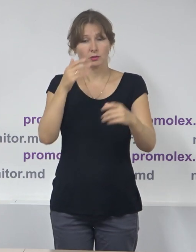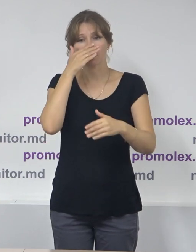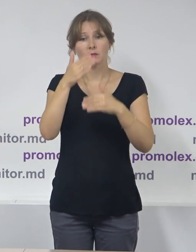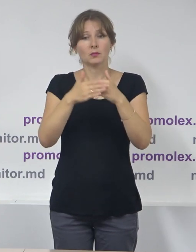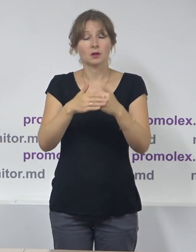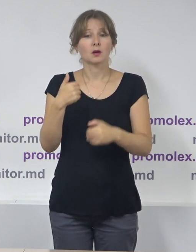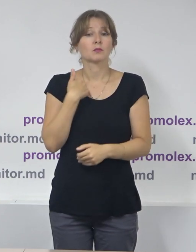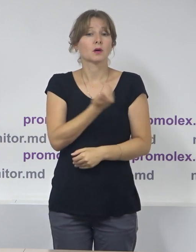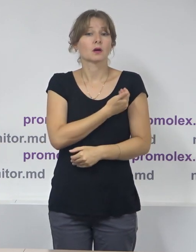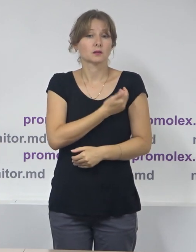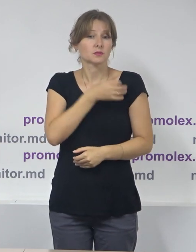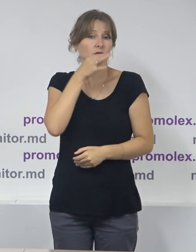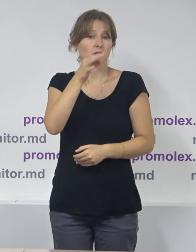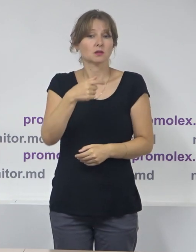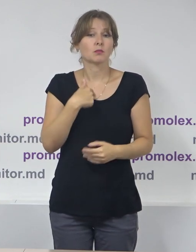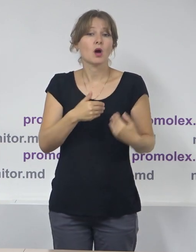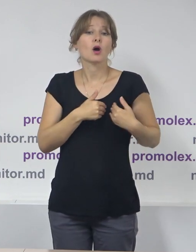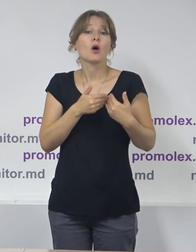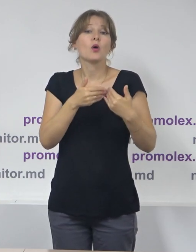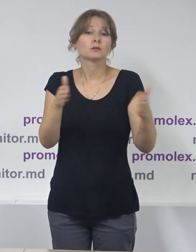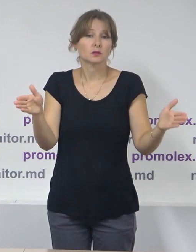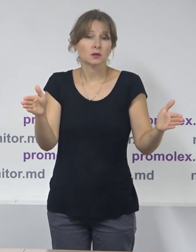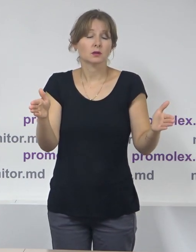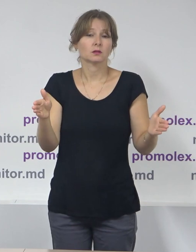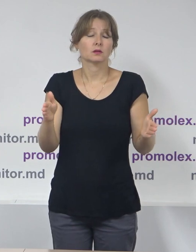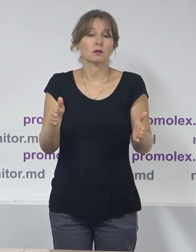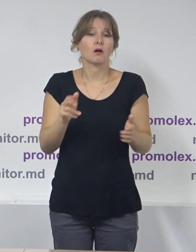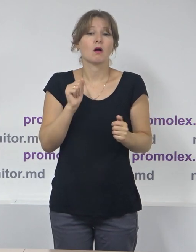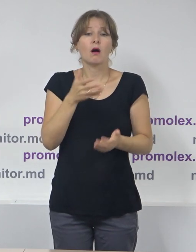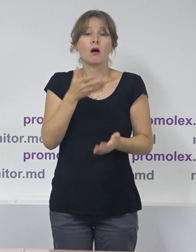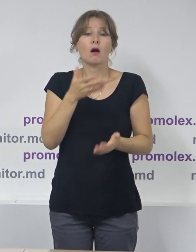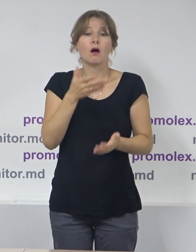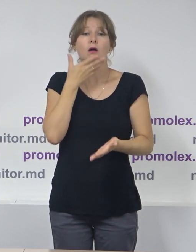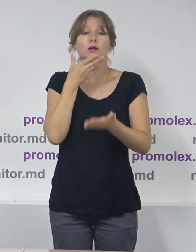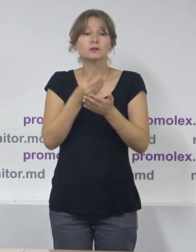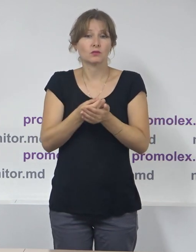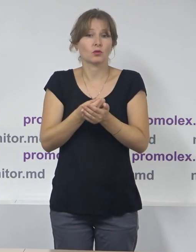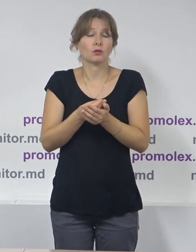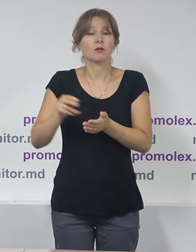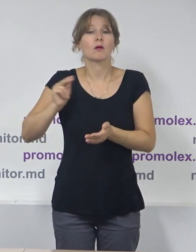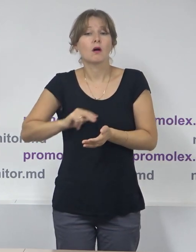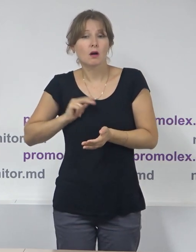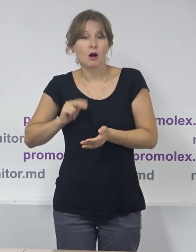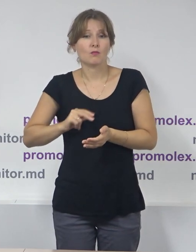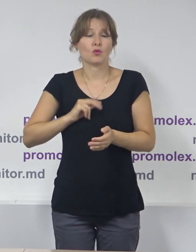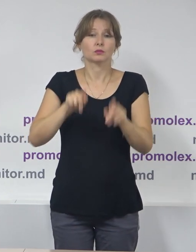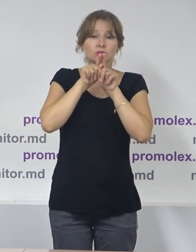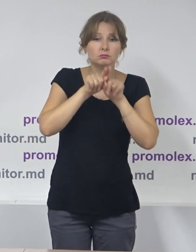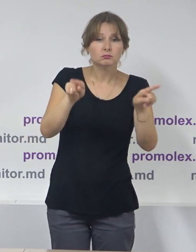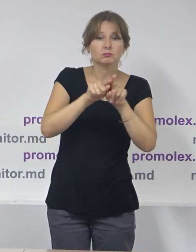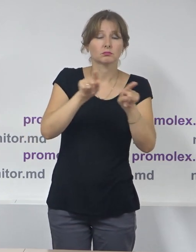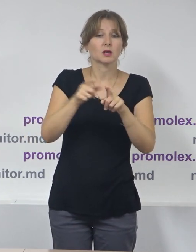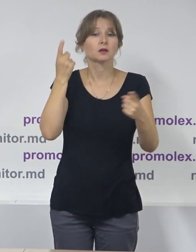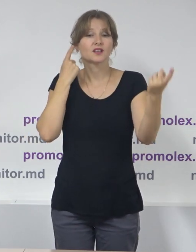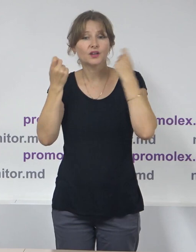că noi suntem deschiși pentru a comunica ca misiune cu toți actorii implicați în organizarea desfășurarea proceselor